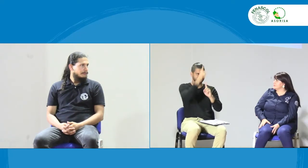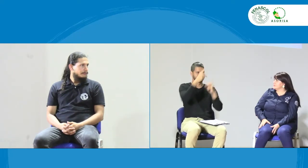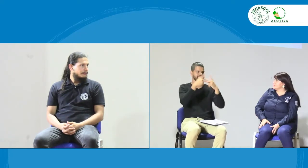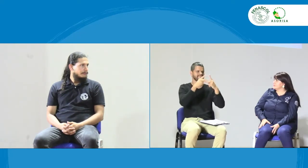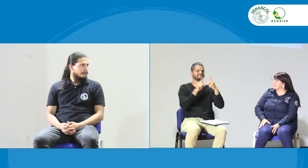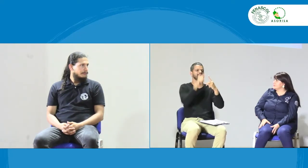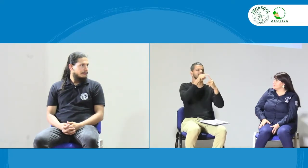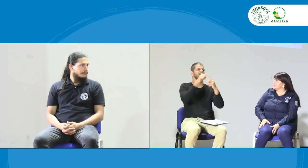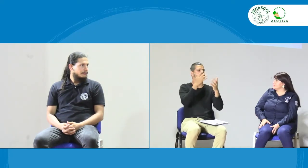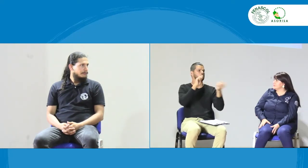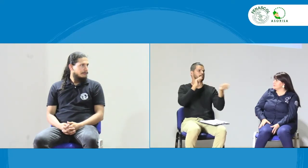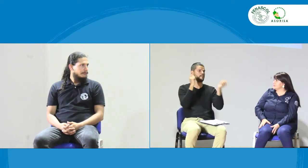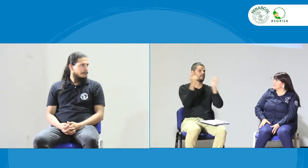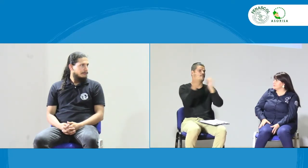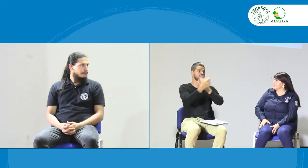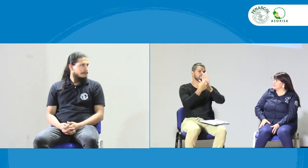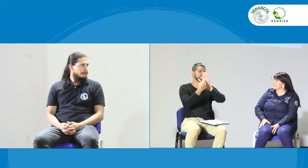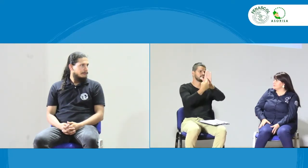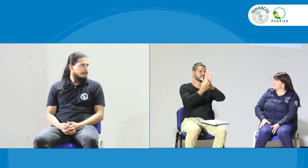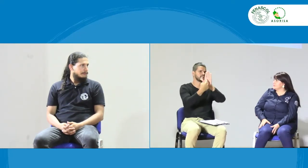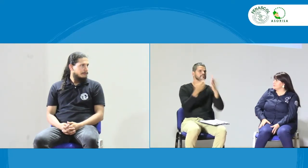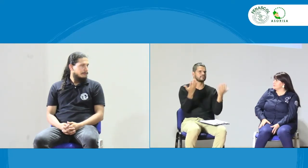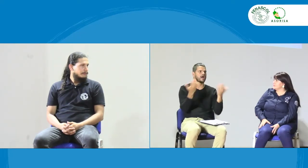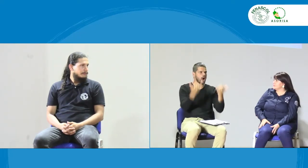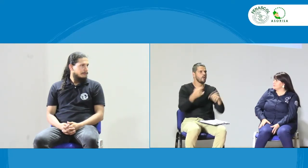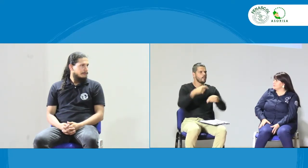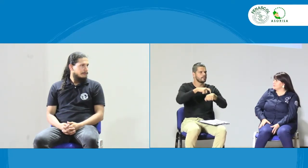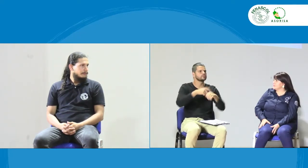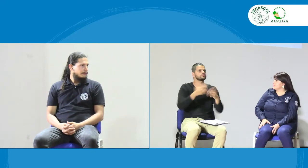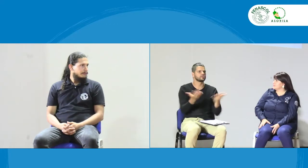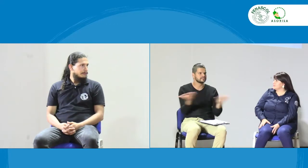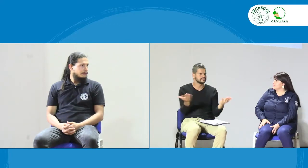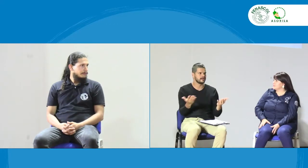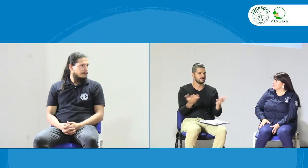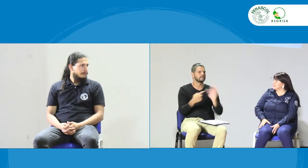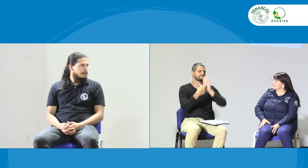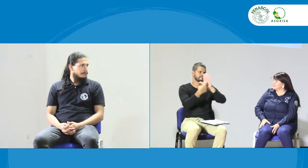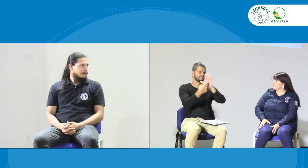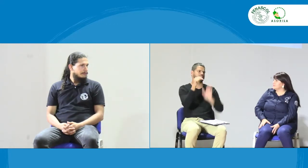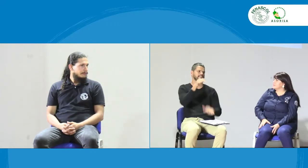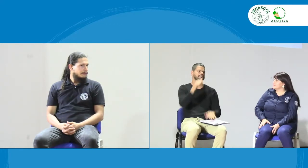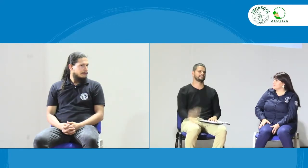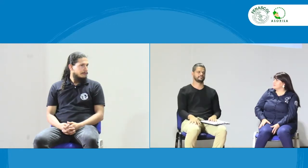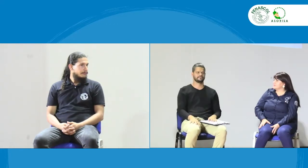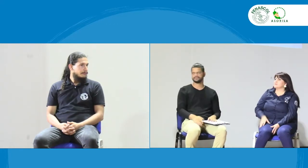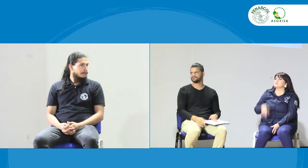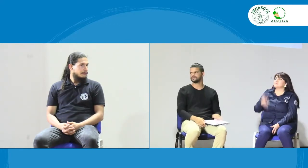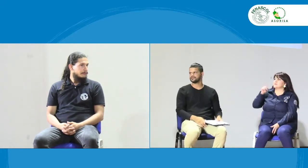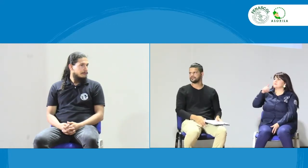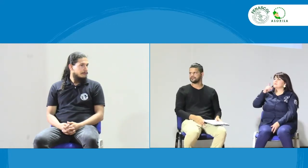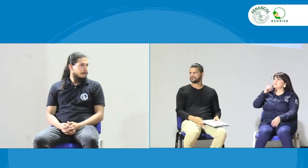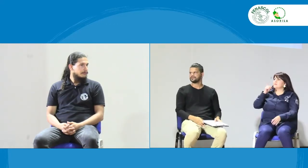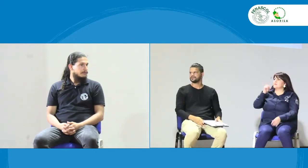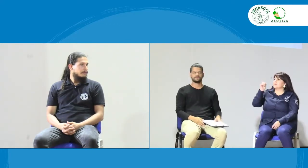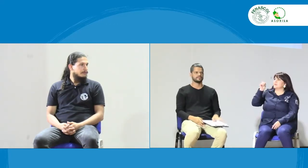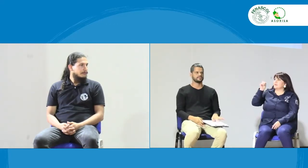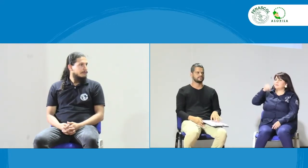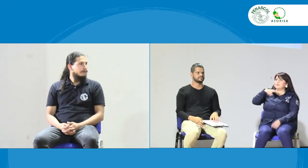la asociación para poder continuar? Y ya en la parte de arriba del triángulo veamos un cambio. Entonces, esto